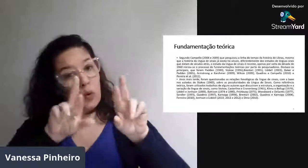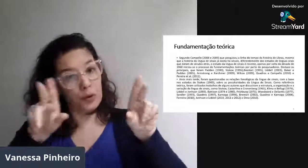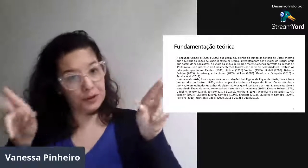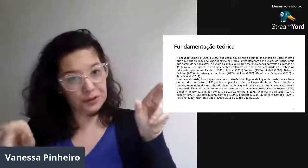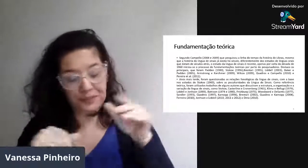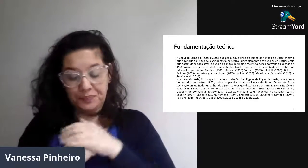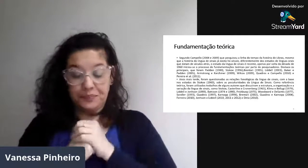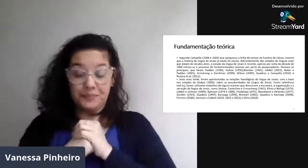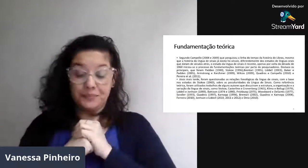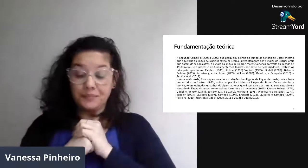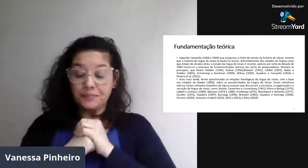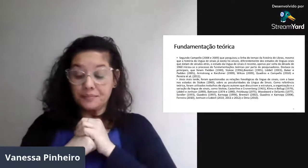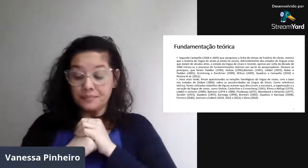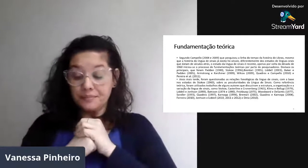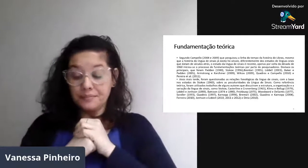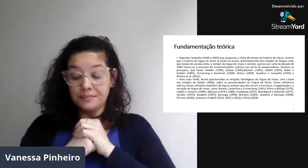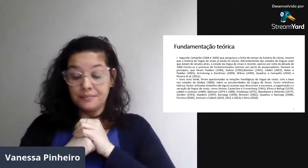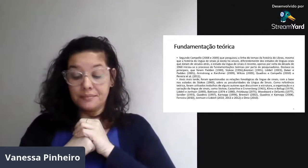Frischberg e diversos outros.